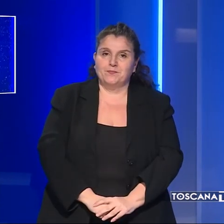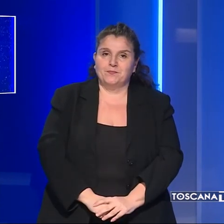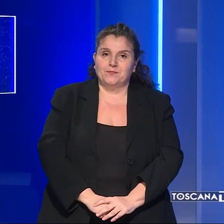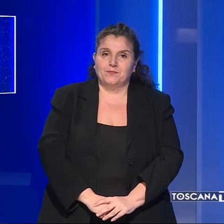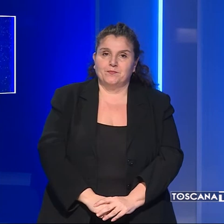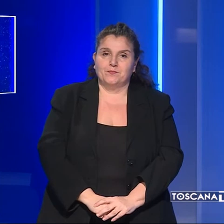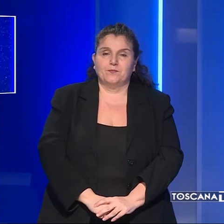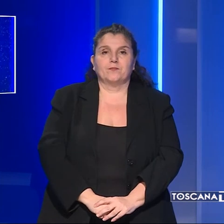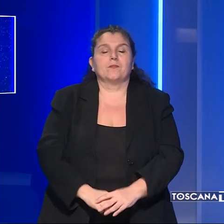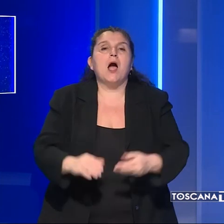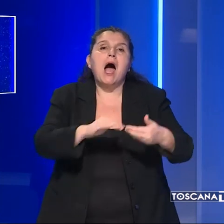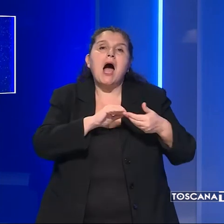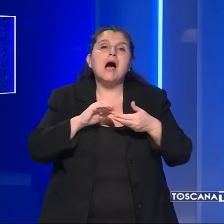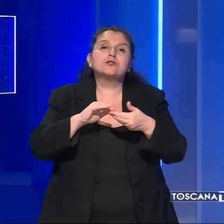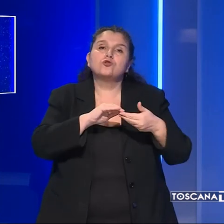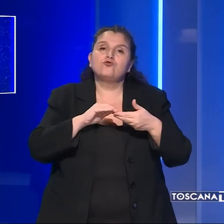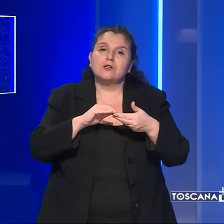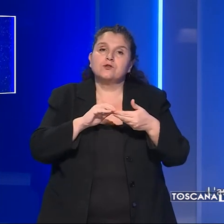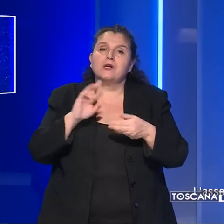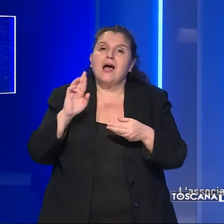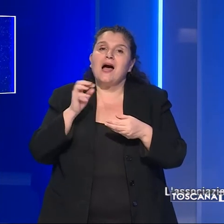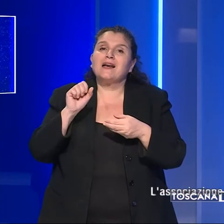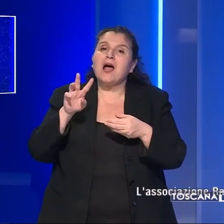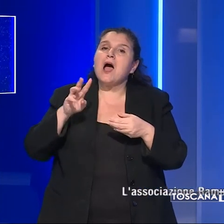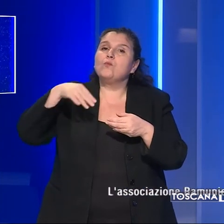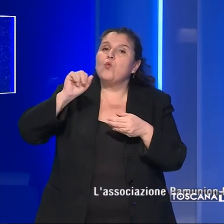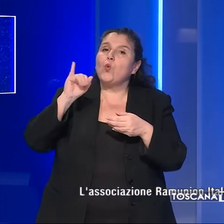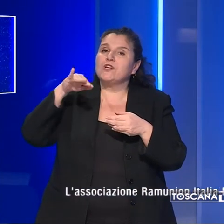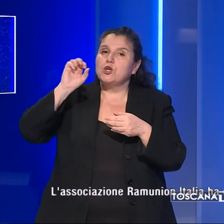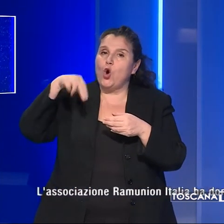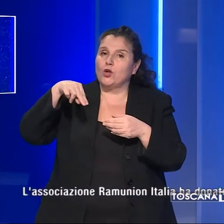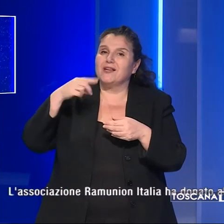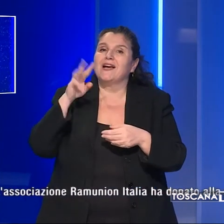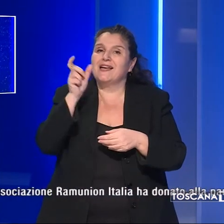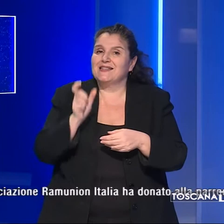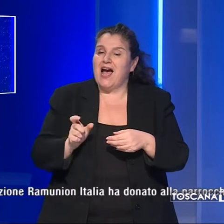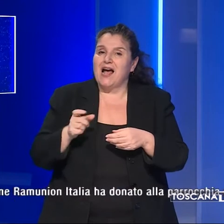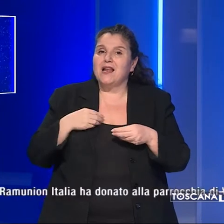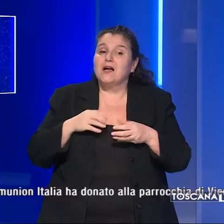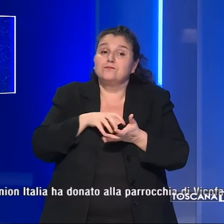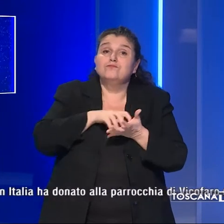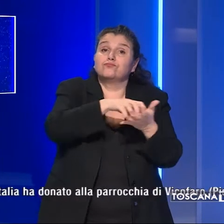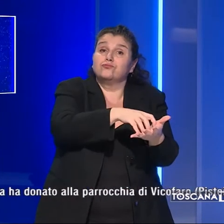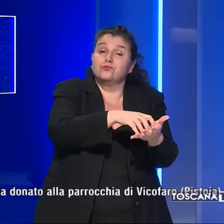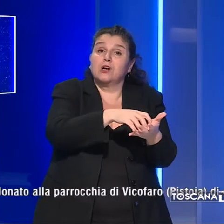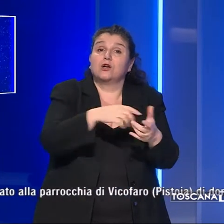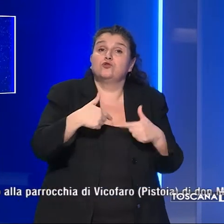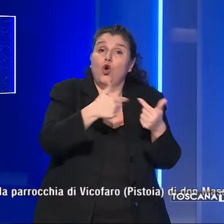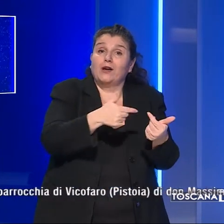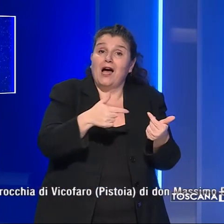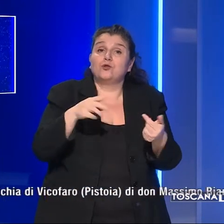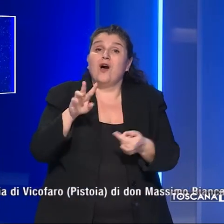L'Associazione Ramunion Italia ha donato alla parrocchia di Vicofaro,